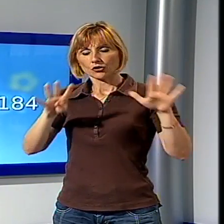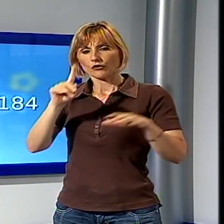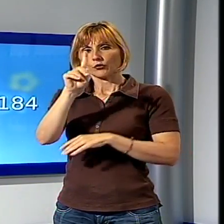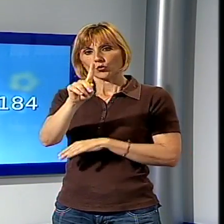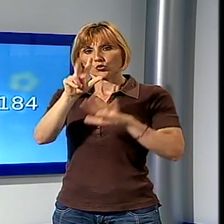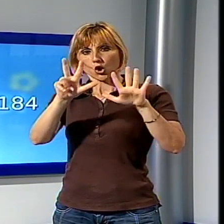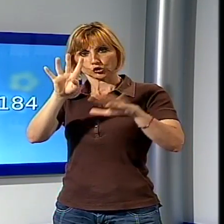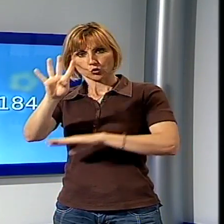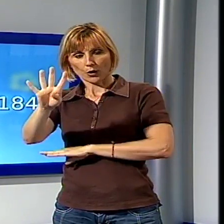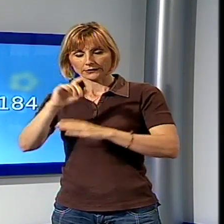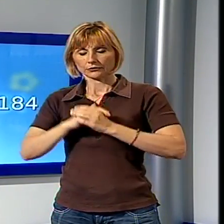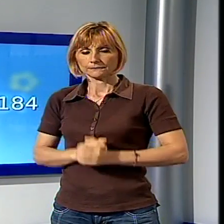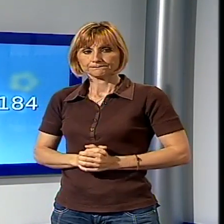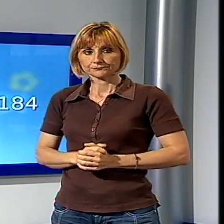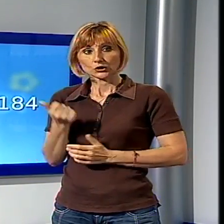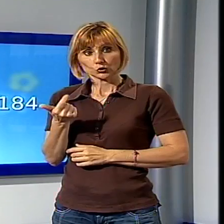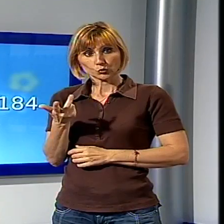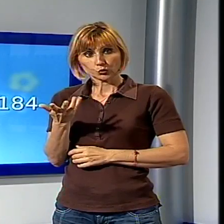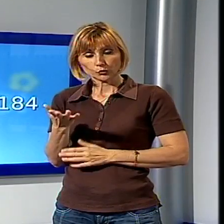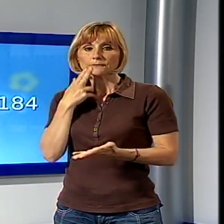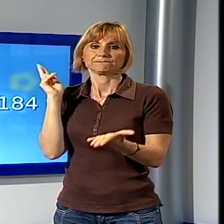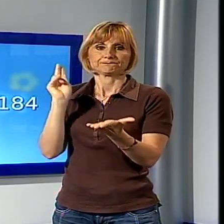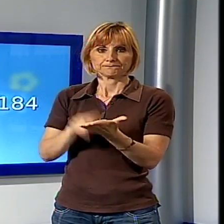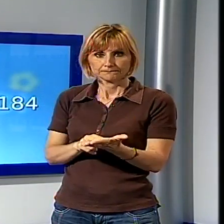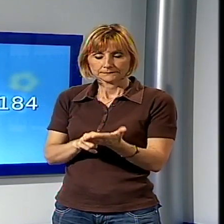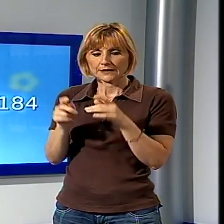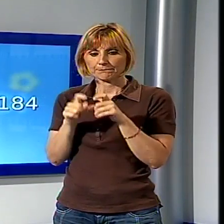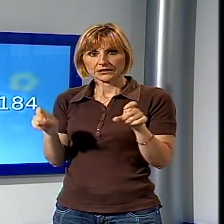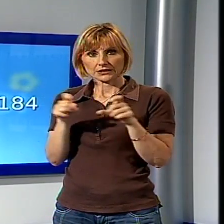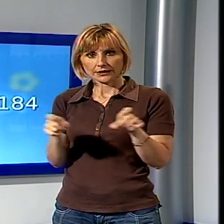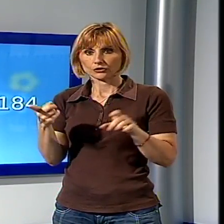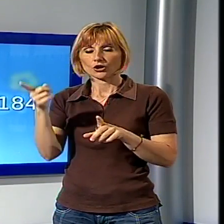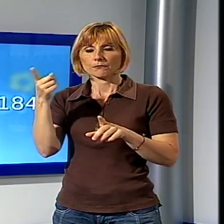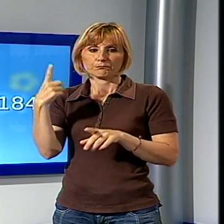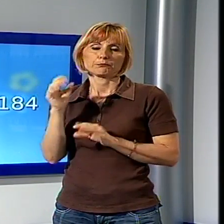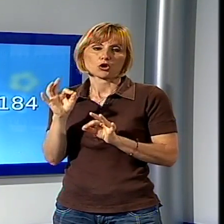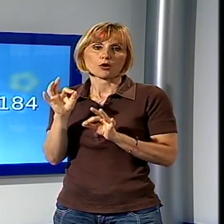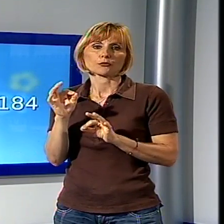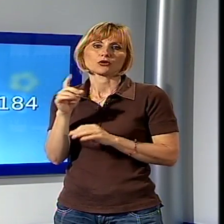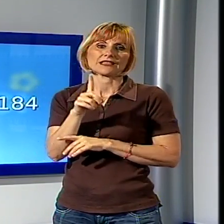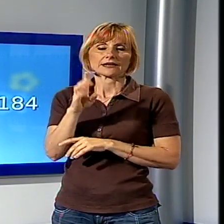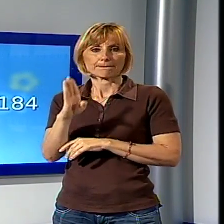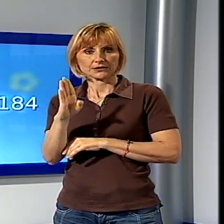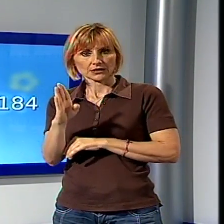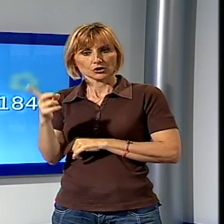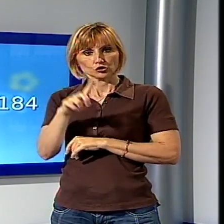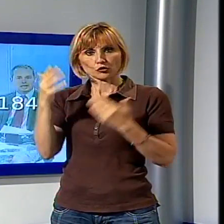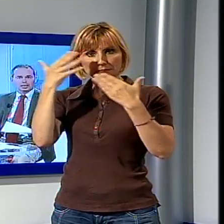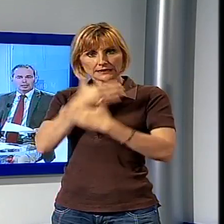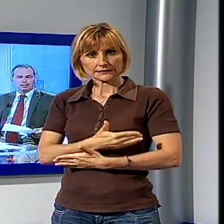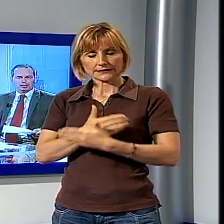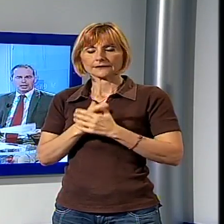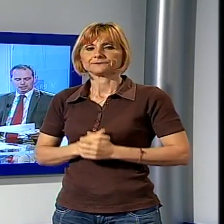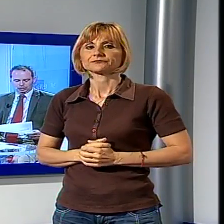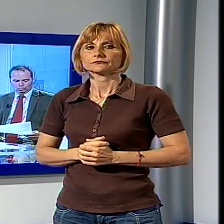184 questo numero per la prenotazione dei biglietti per Daria Bignardi domani sera